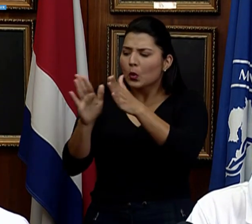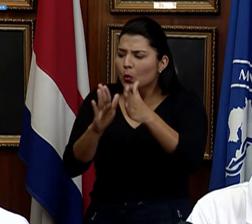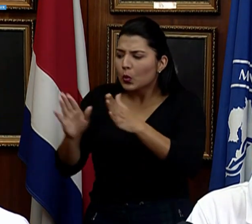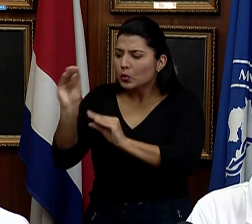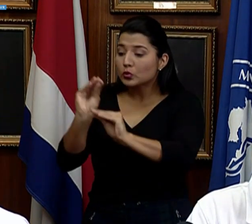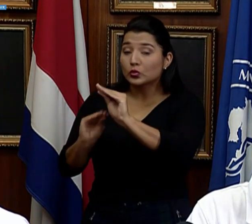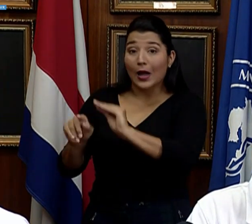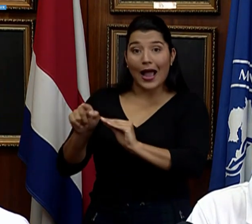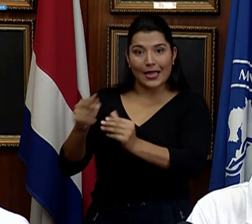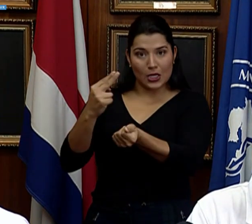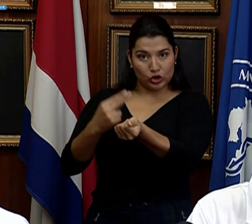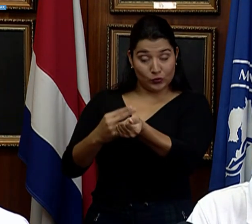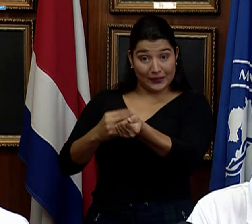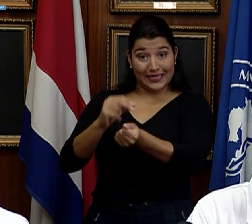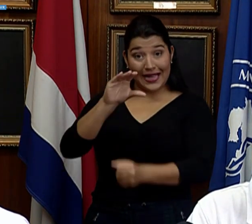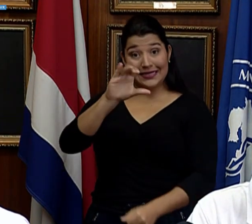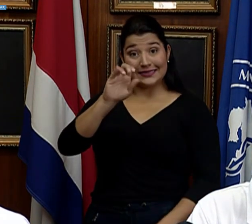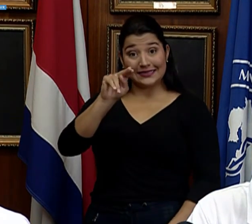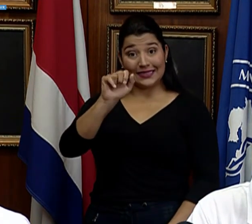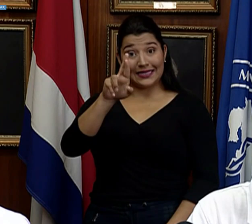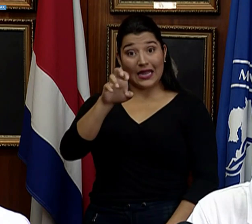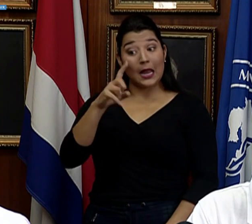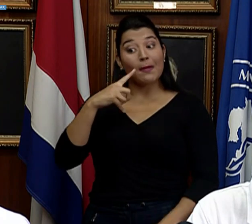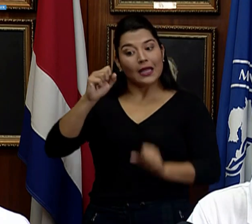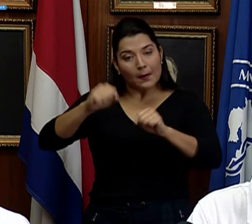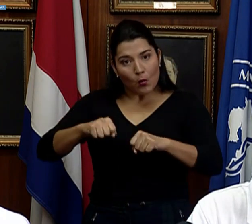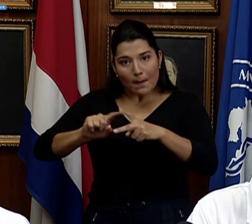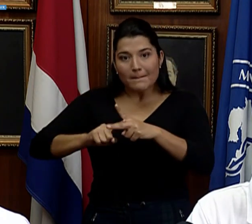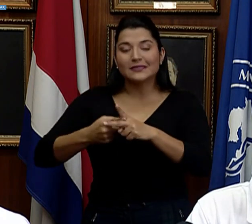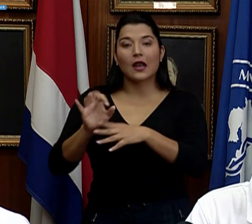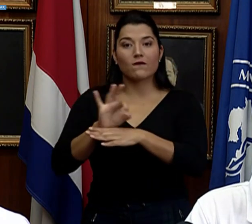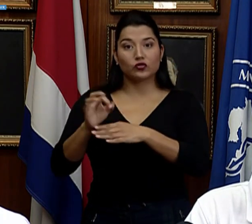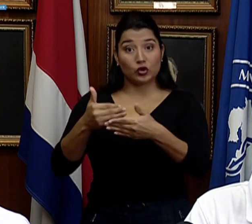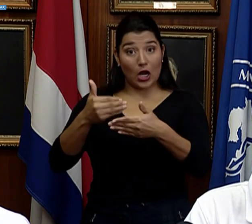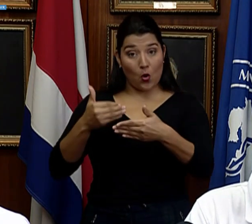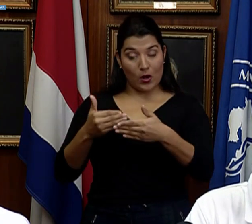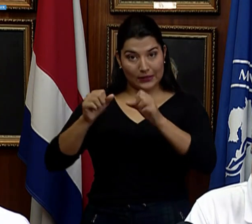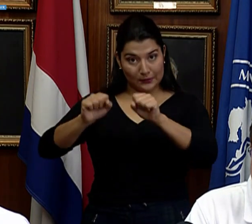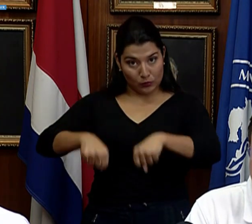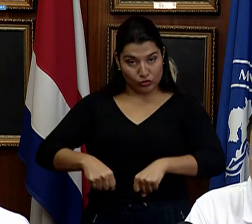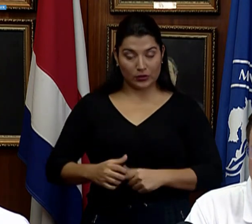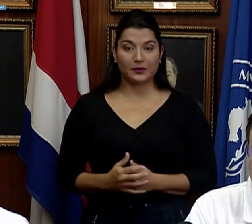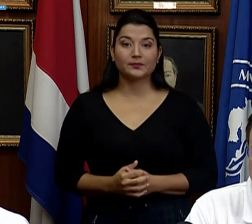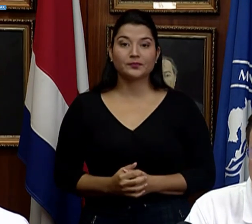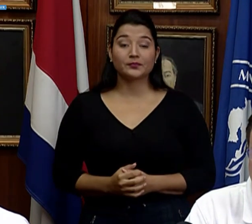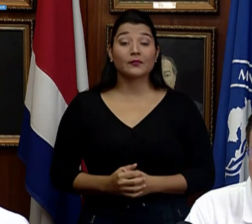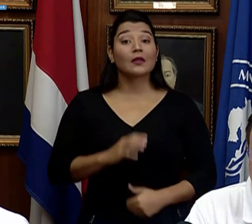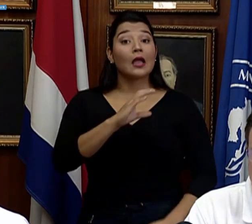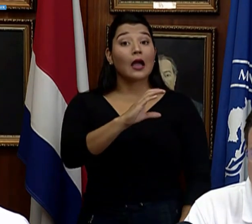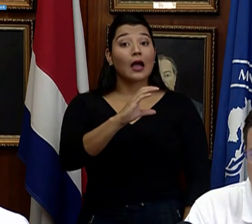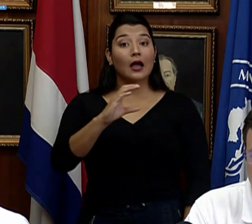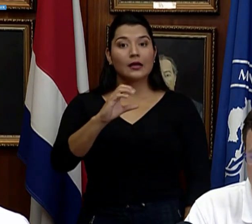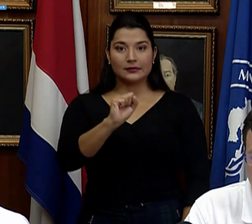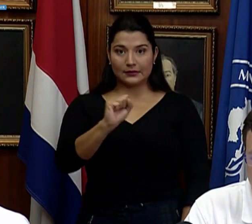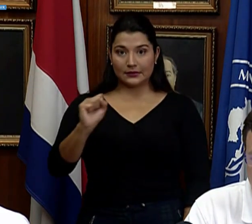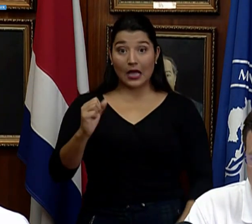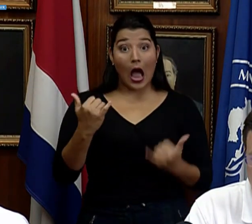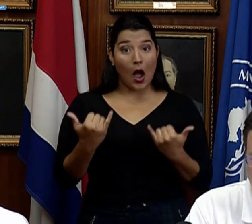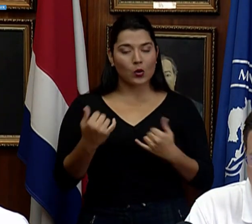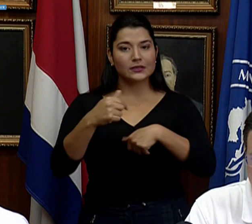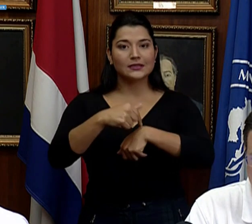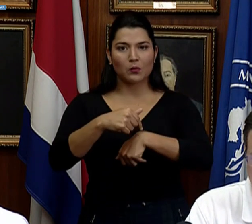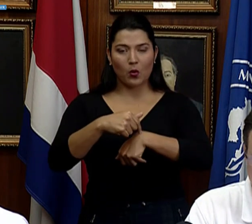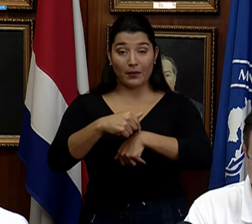para que entre en operaciones lo antes posible. La Caja en este momento está atendiendo